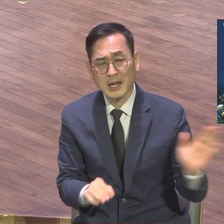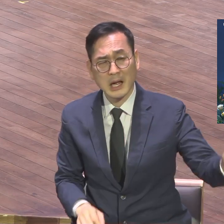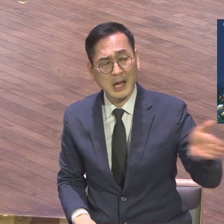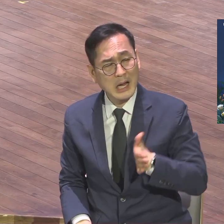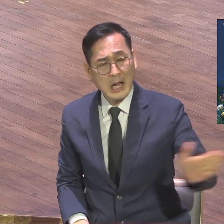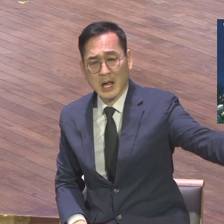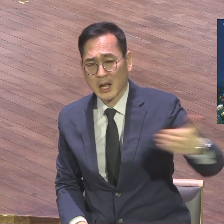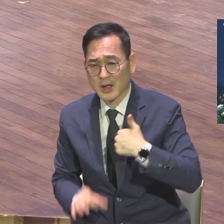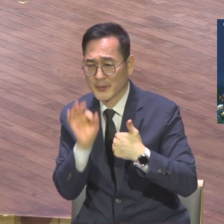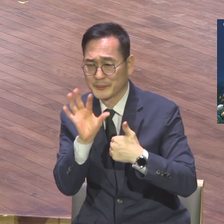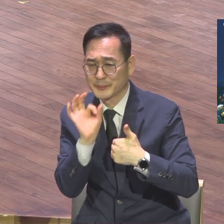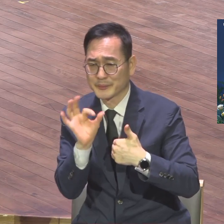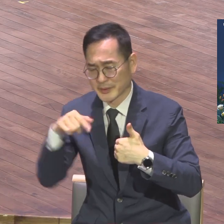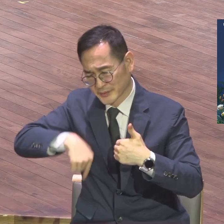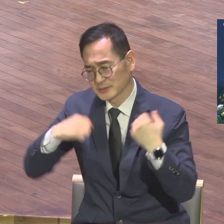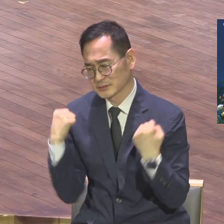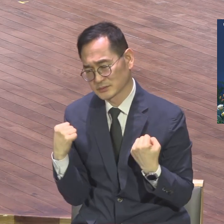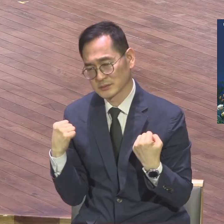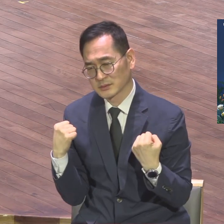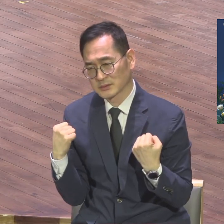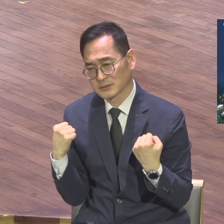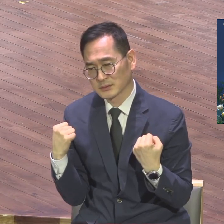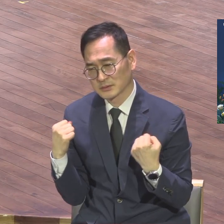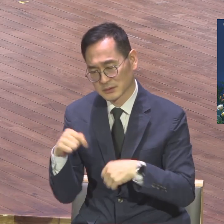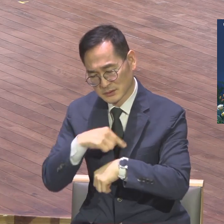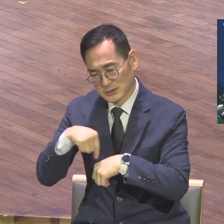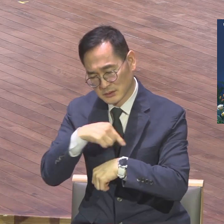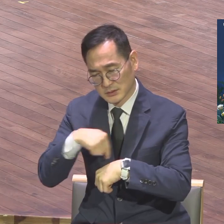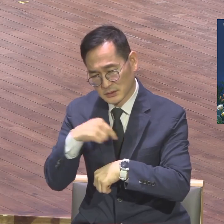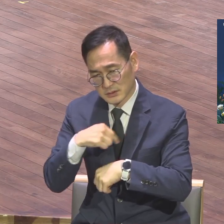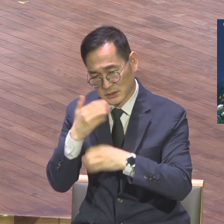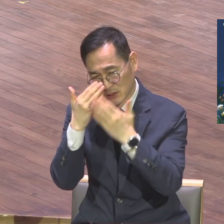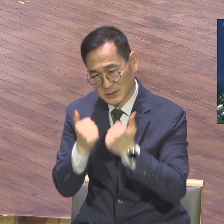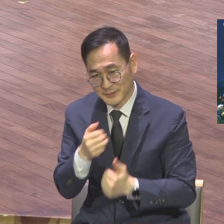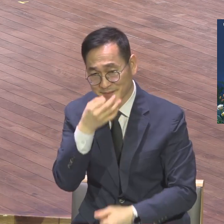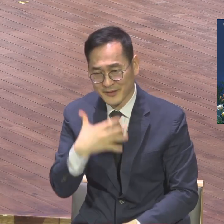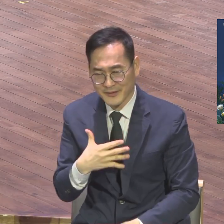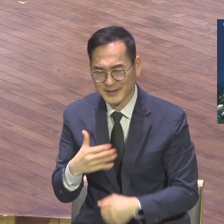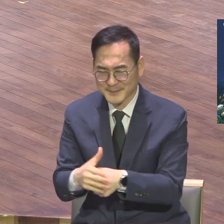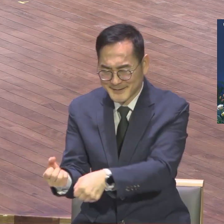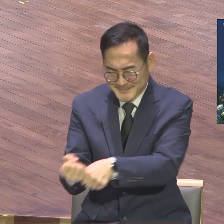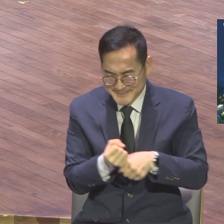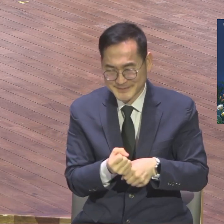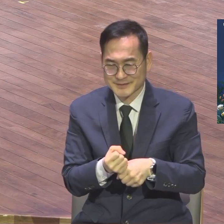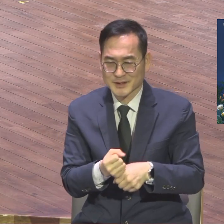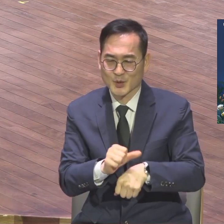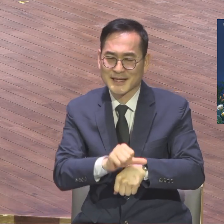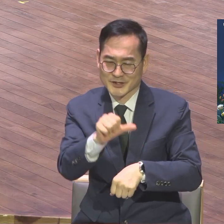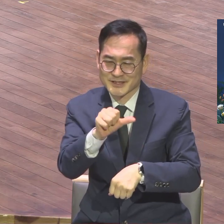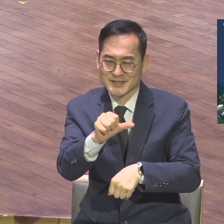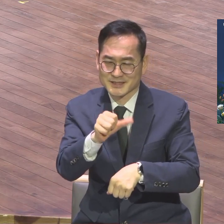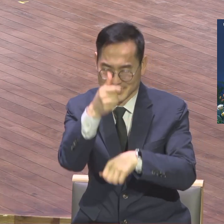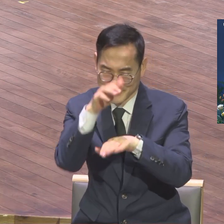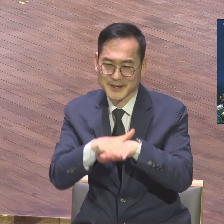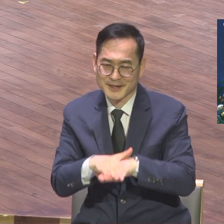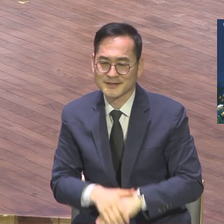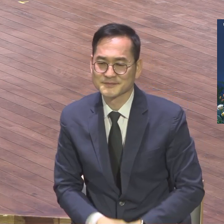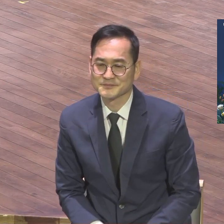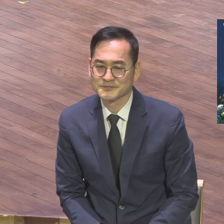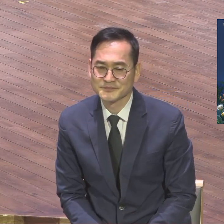없고 그런 분위기가 돼서 올해 한 해 처음으로 이렇게 오후 5시를 땡겨서 이제 예배를